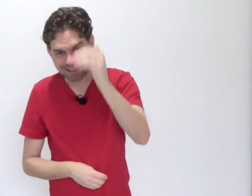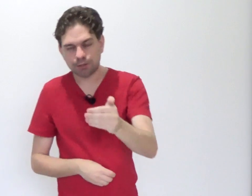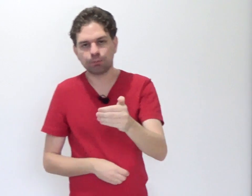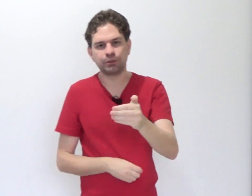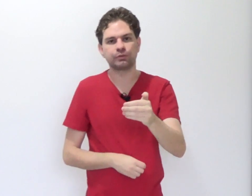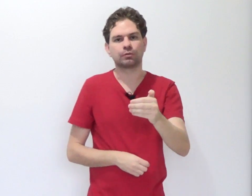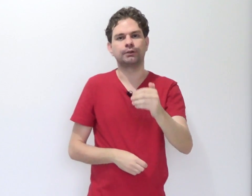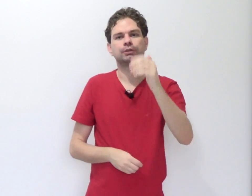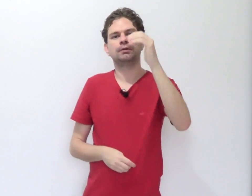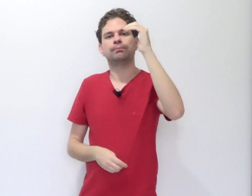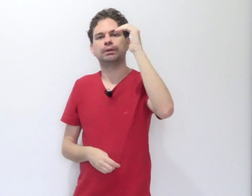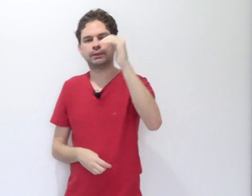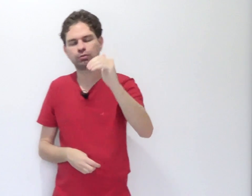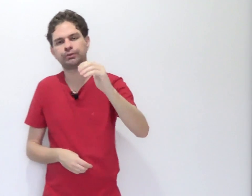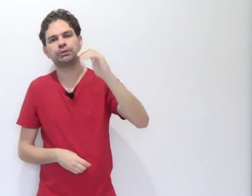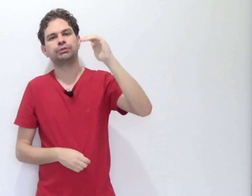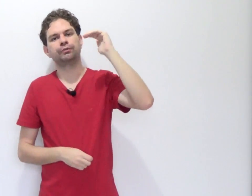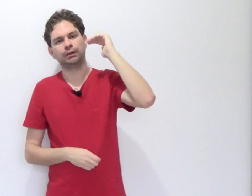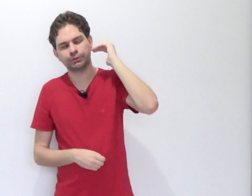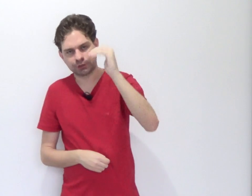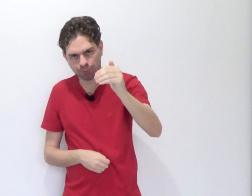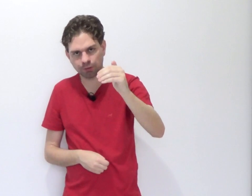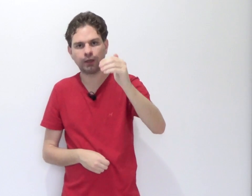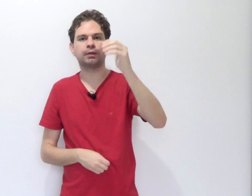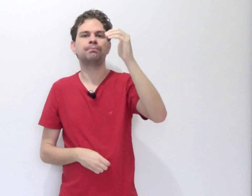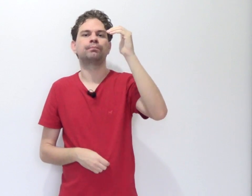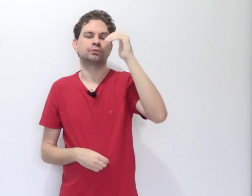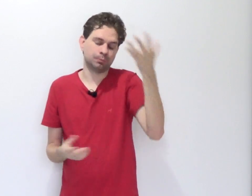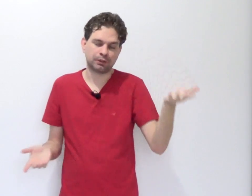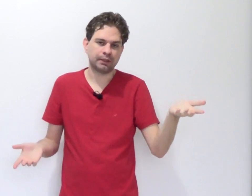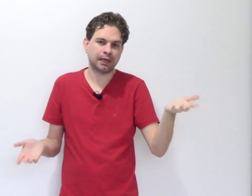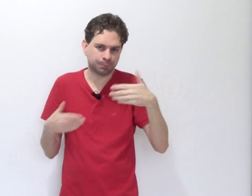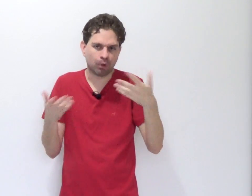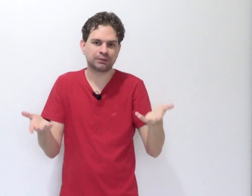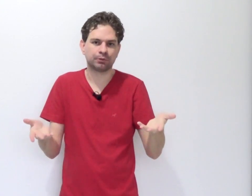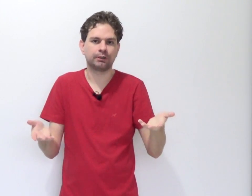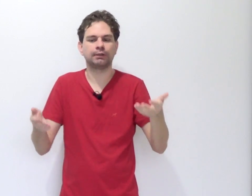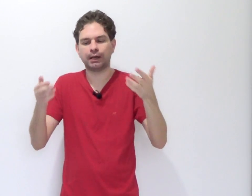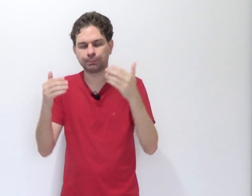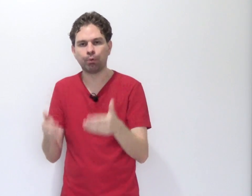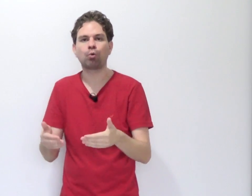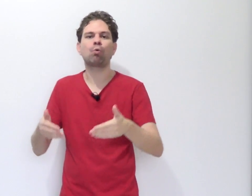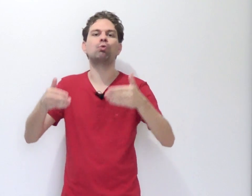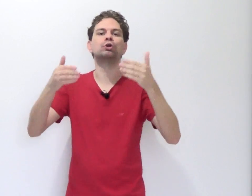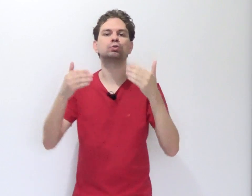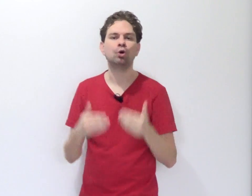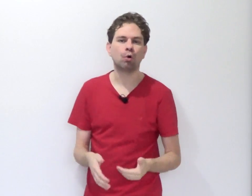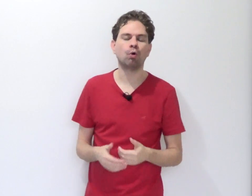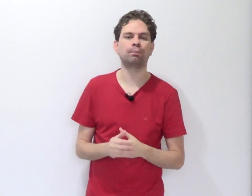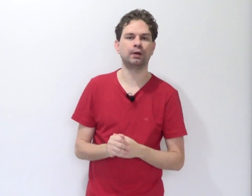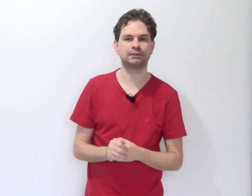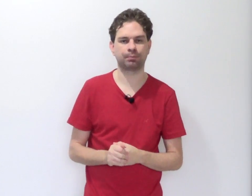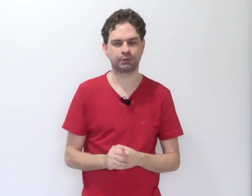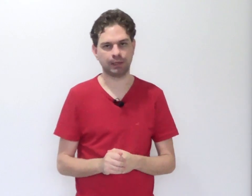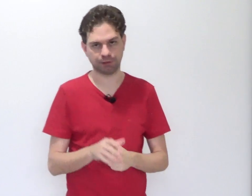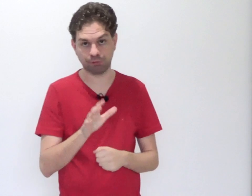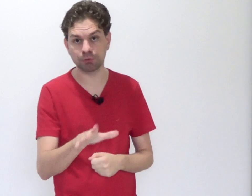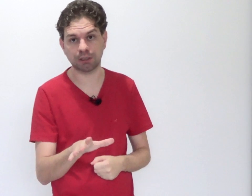três subdivisões. Intersubjetiva simultânea, simultaneidade por simultaneidade, por concurso ou por reciprocidade. Vamos à